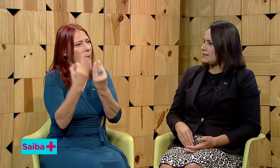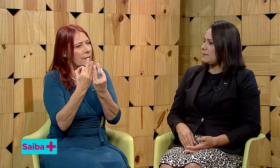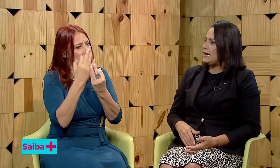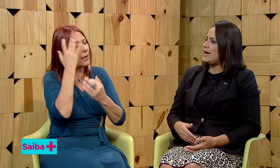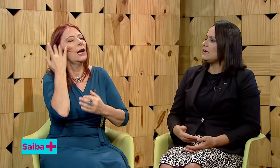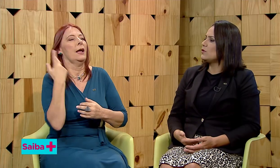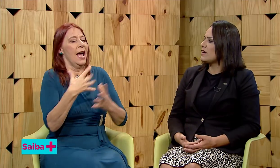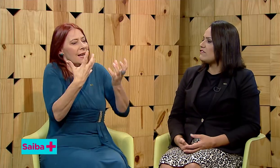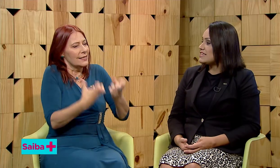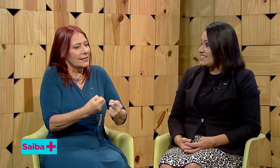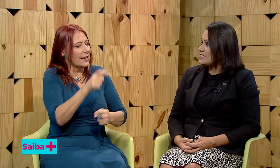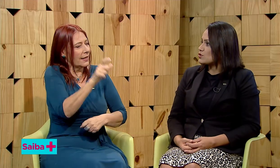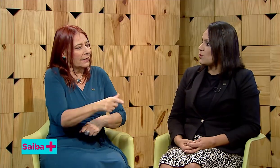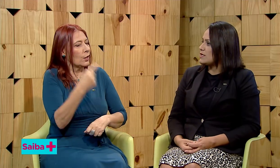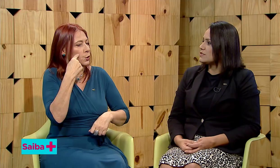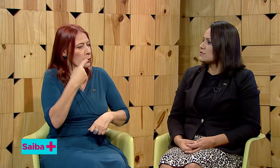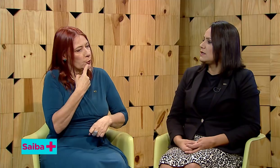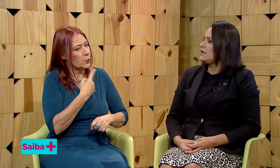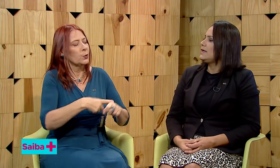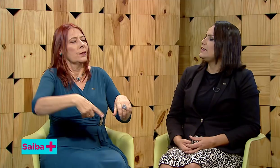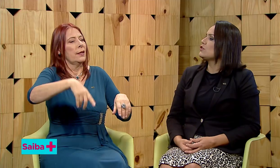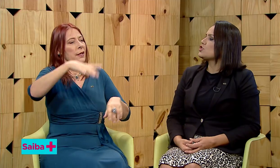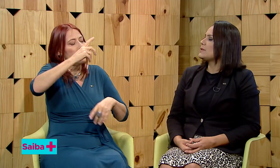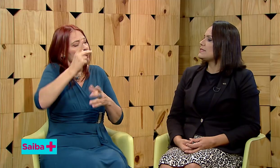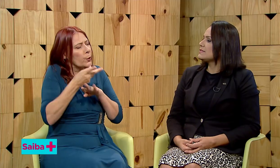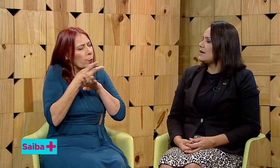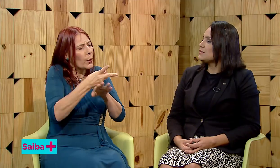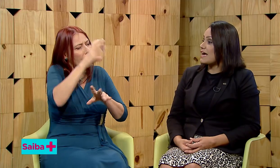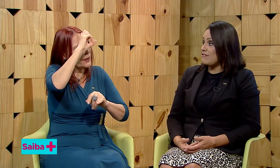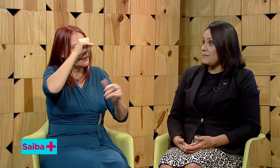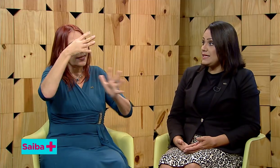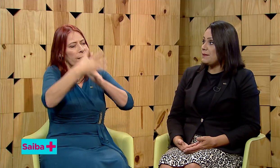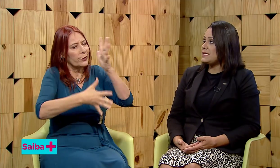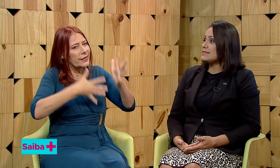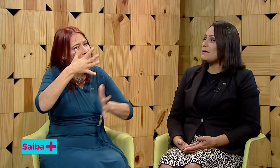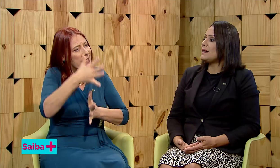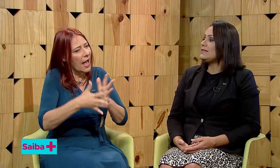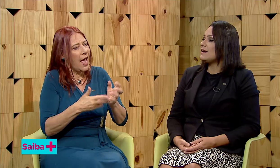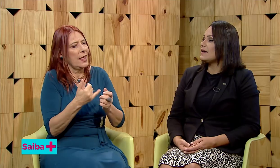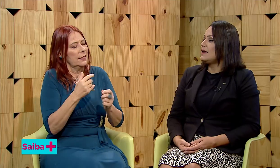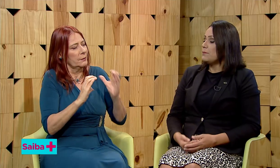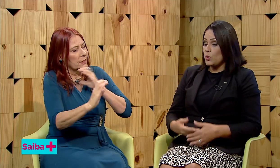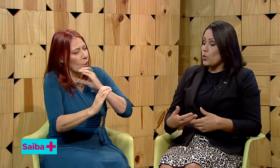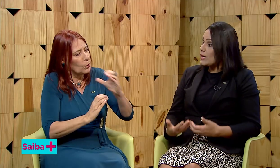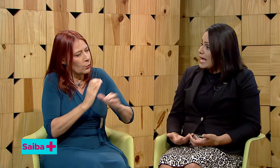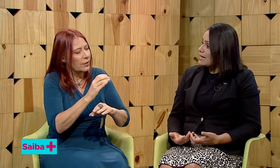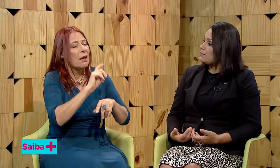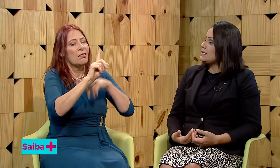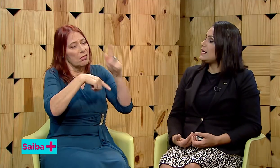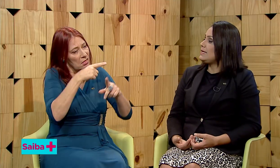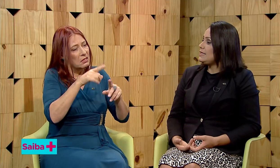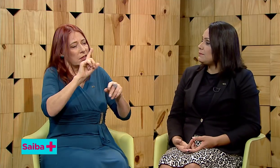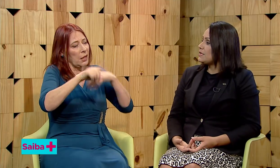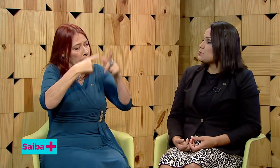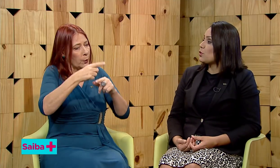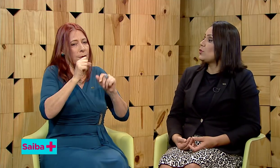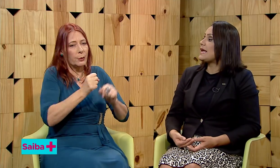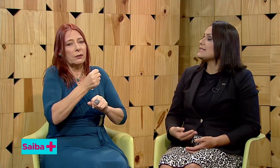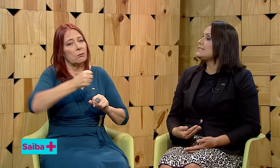trabalhar, que não quer fazer as coisas. Então, nós precisamos, a família precisa aprender, procurar aprender Libras, procurar se